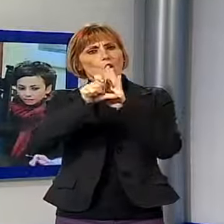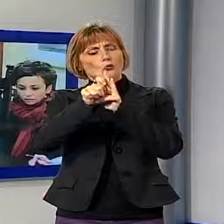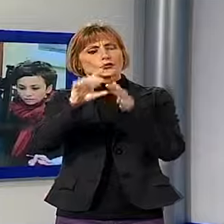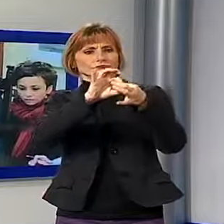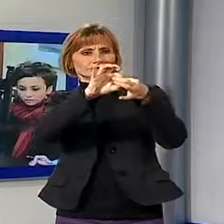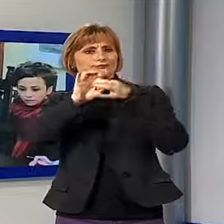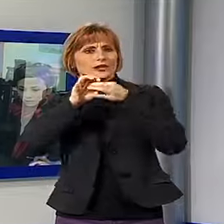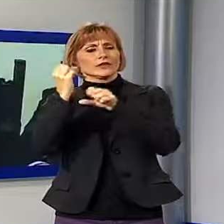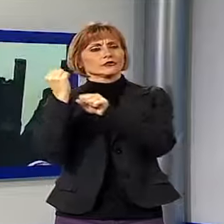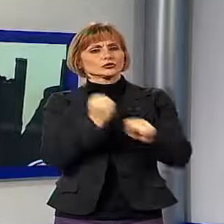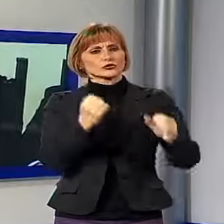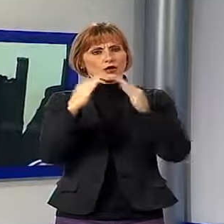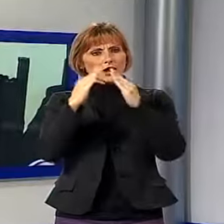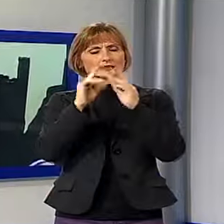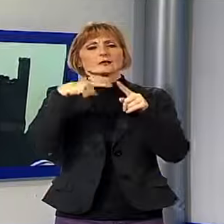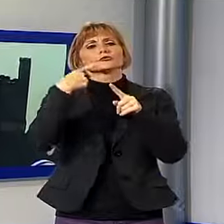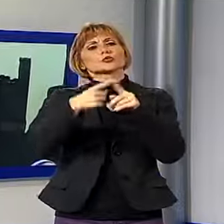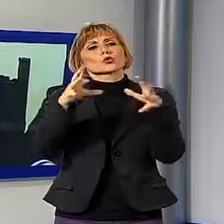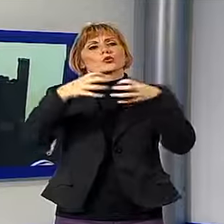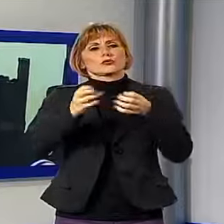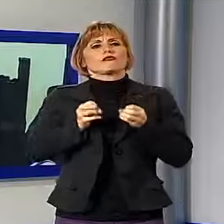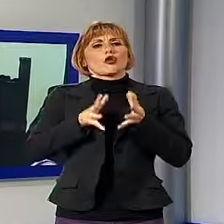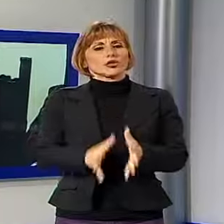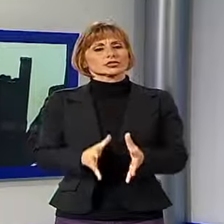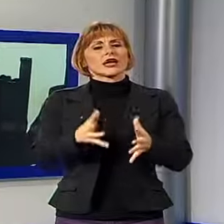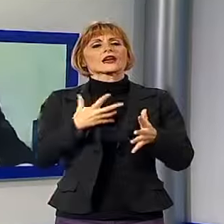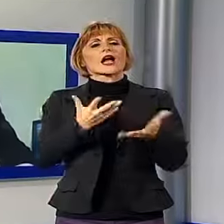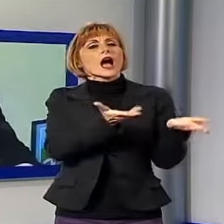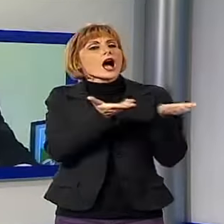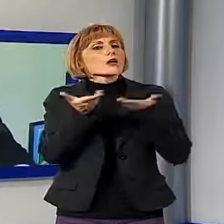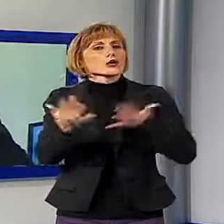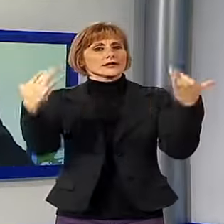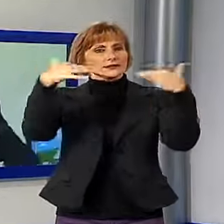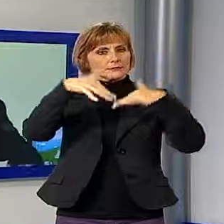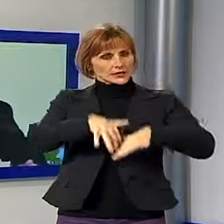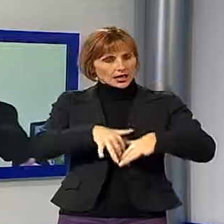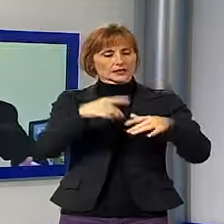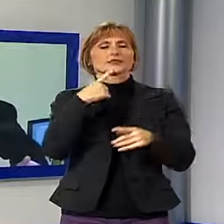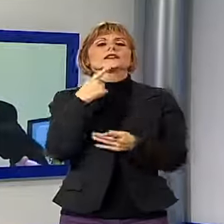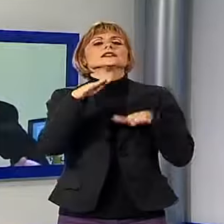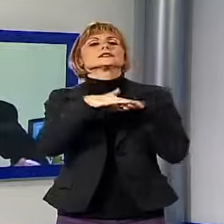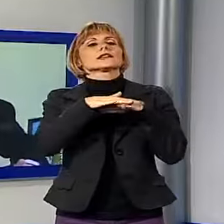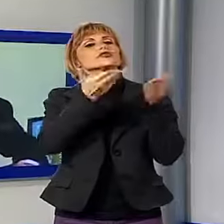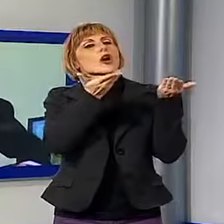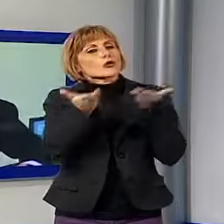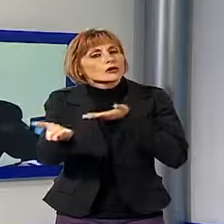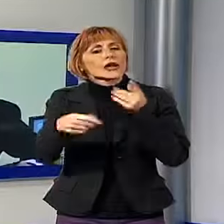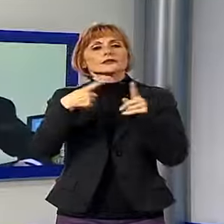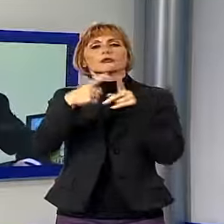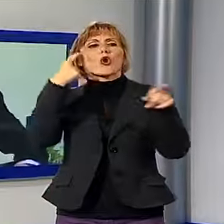Casa e il gruppo volontari Accoglienze Immigrati. Il progetto prevede un servizio di accoglienza e orientamento alla ricerca dell